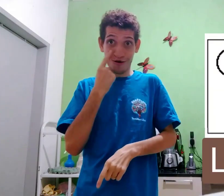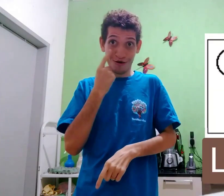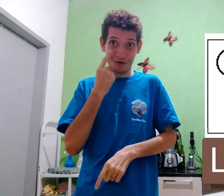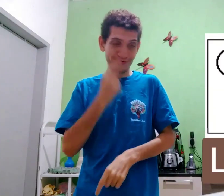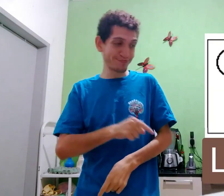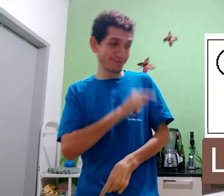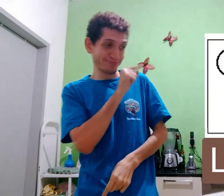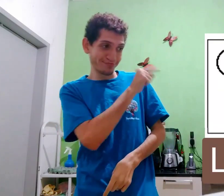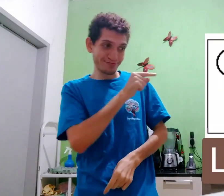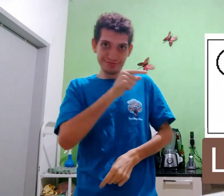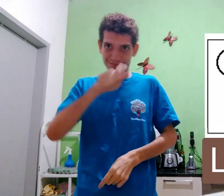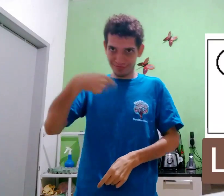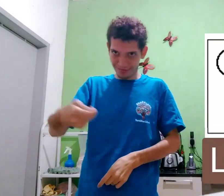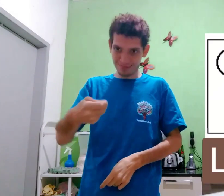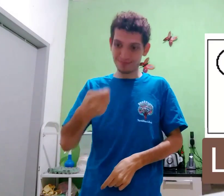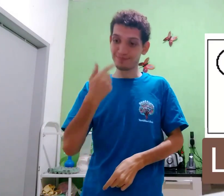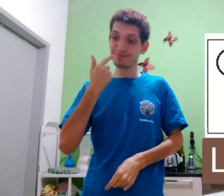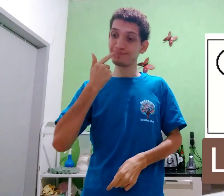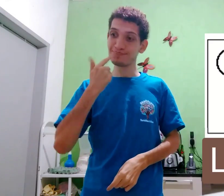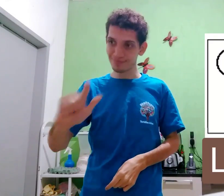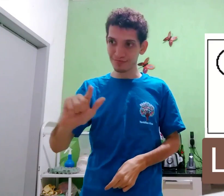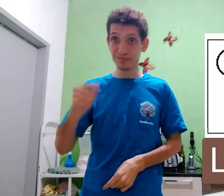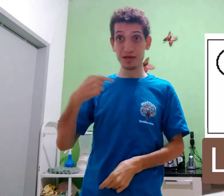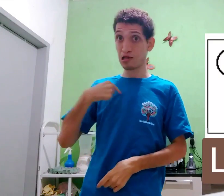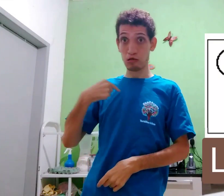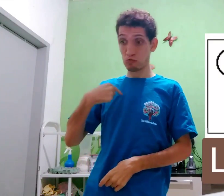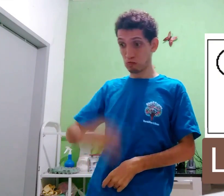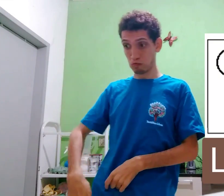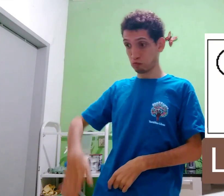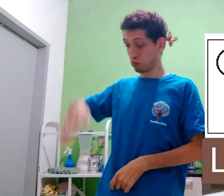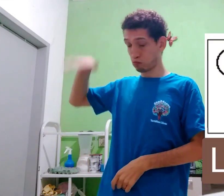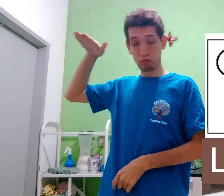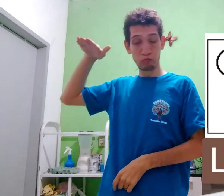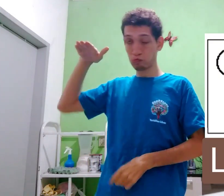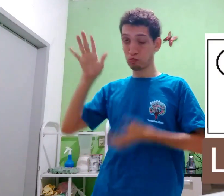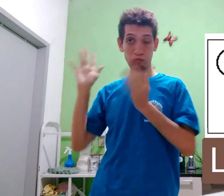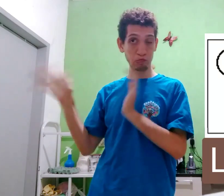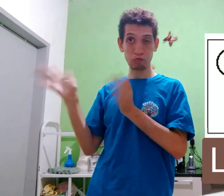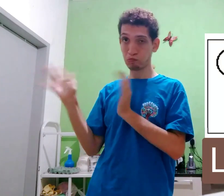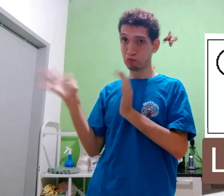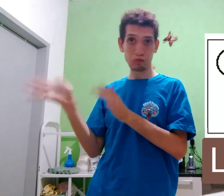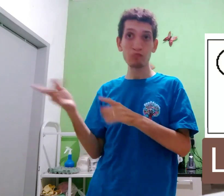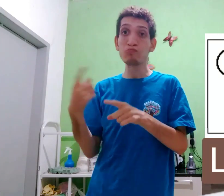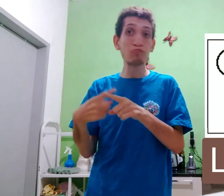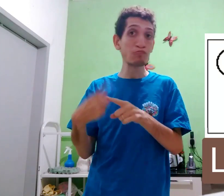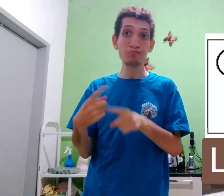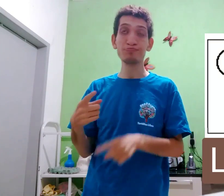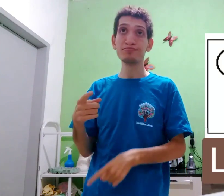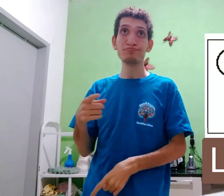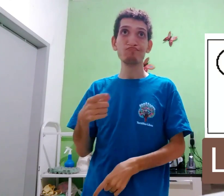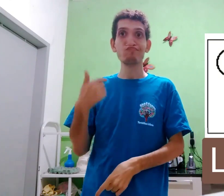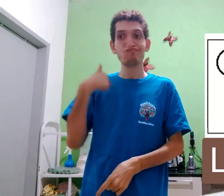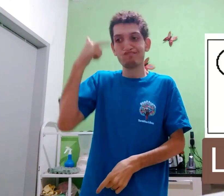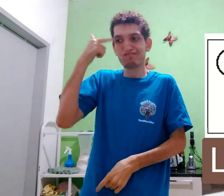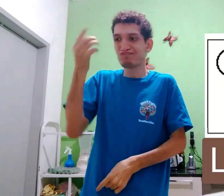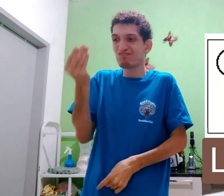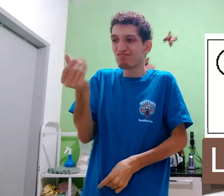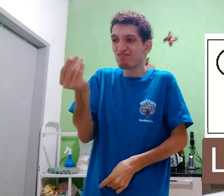E também porque, olha, esse primeiro sinal, língua, eu cresci sinalizando, não. Porque